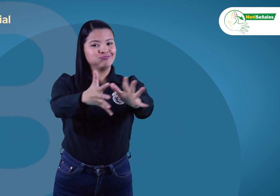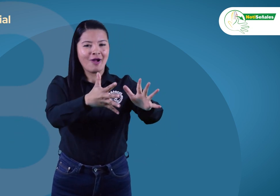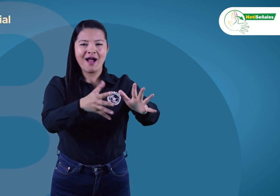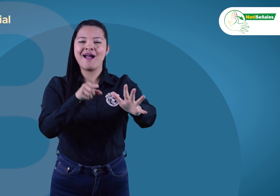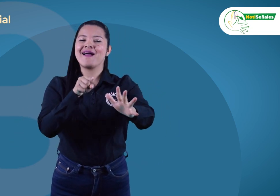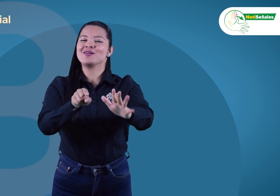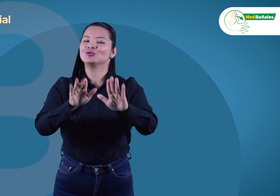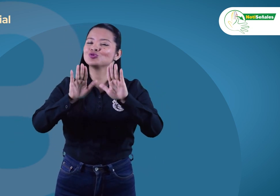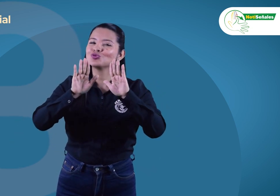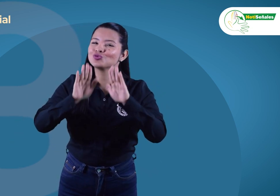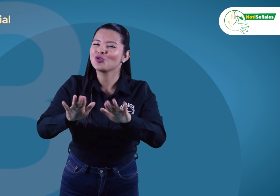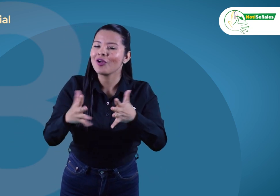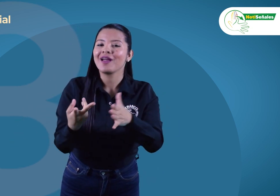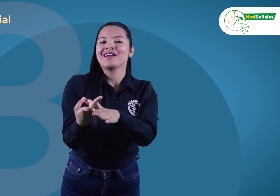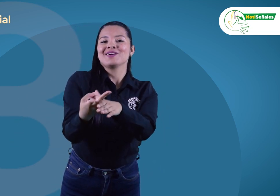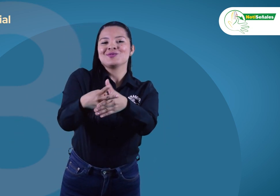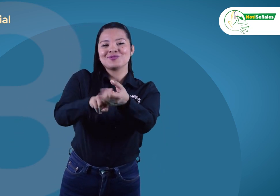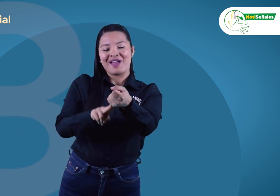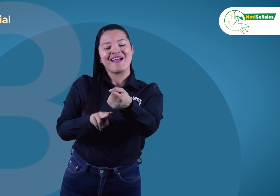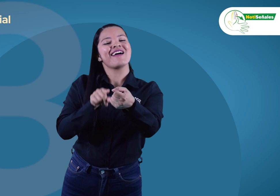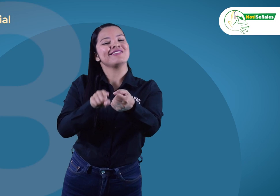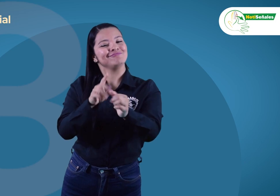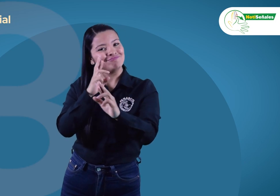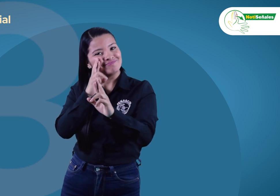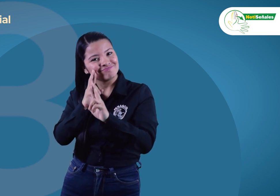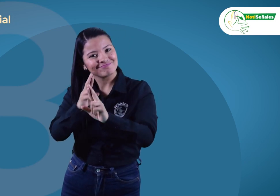sordas para el reconocimiento de la lengua de señas